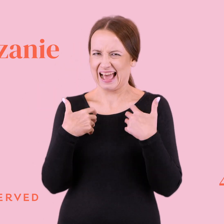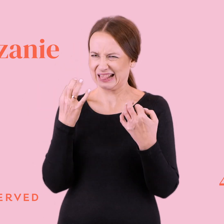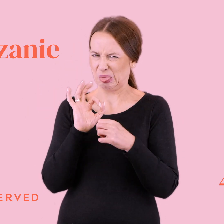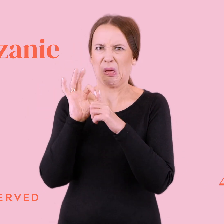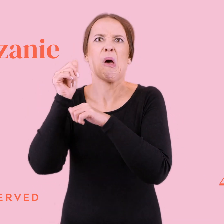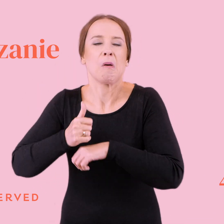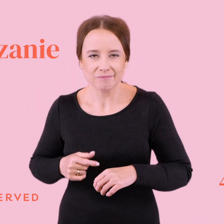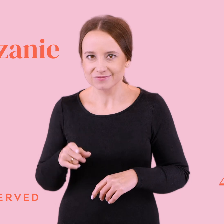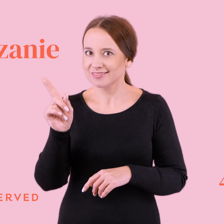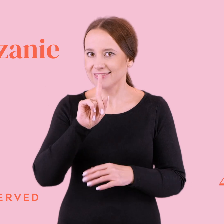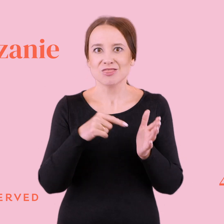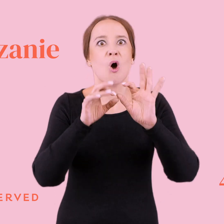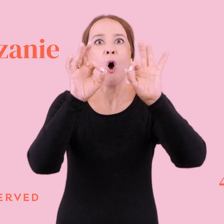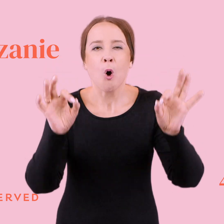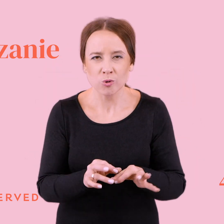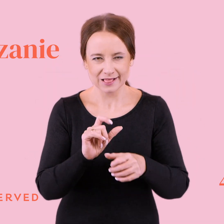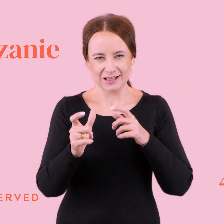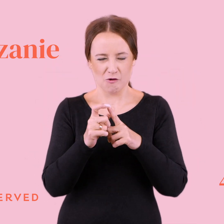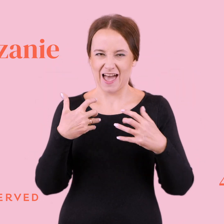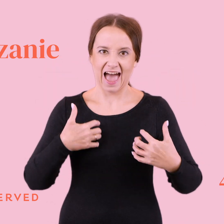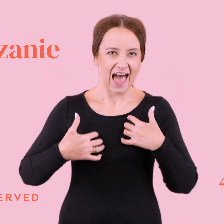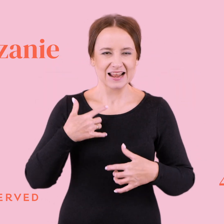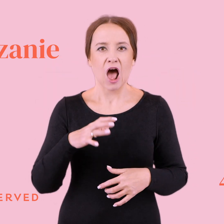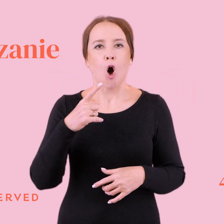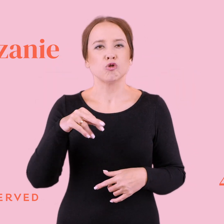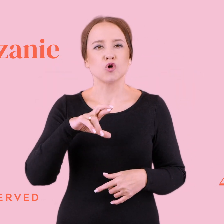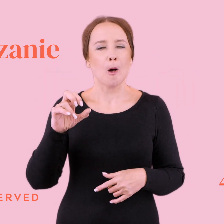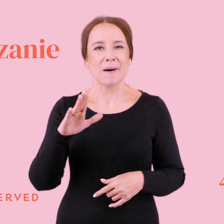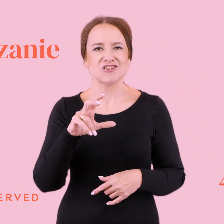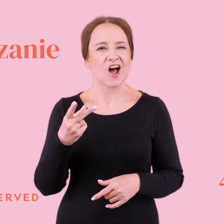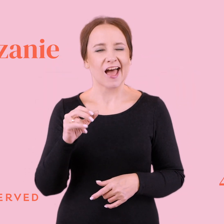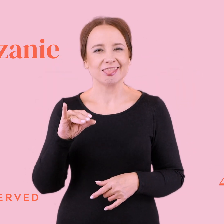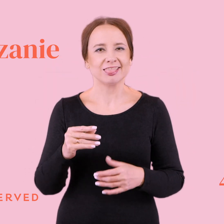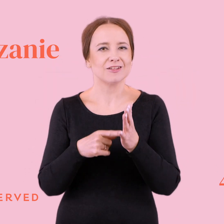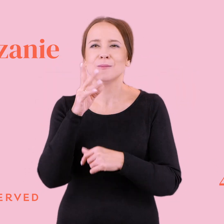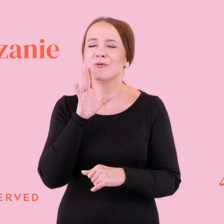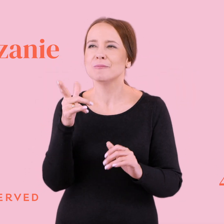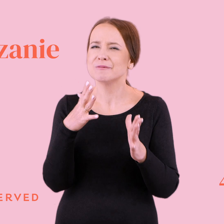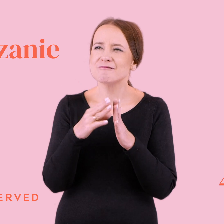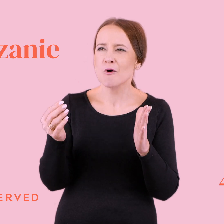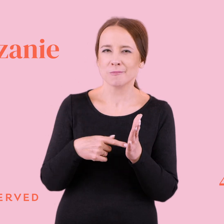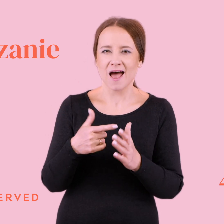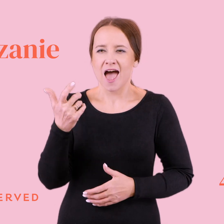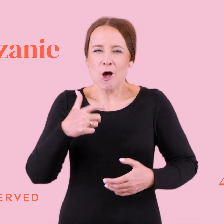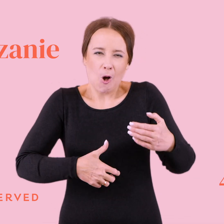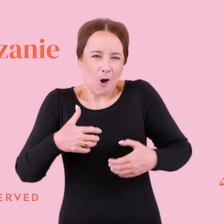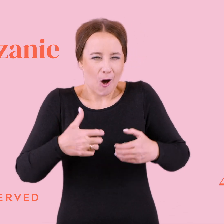ale nie, to jest w ogóle agresywne po prostu. Bo odrobaczanie przybiera formę komediową trochę. W sensie